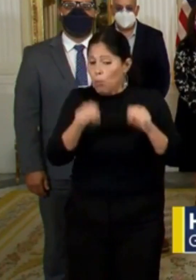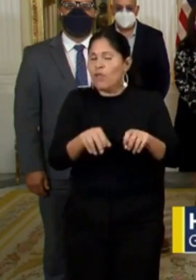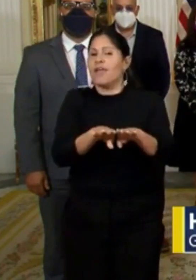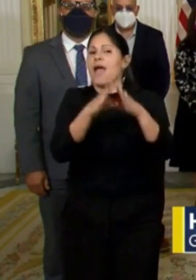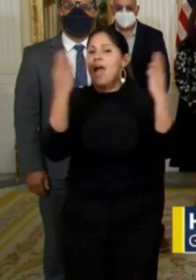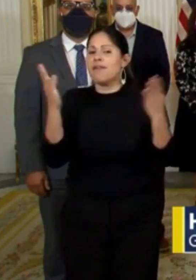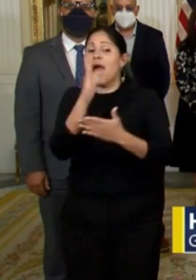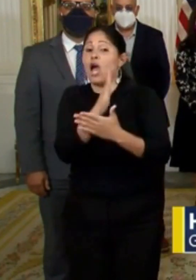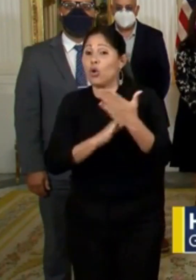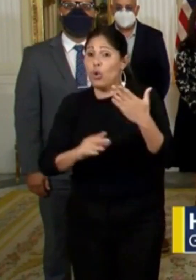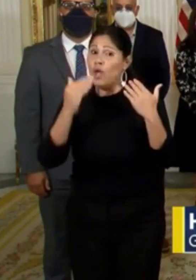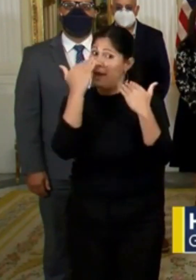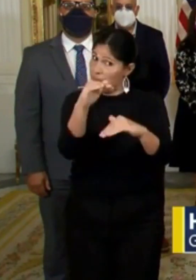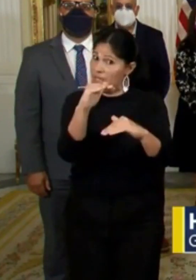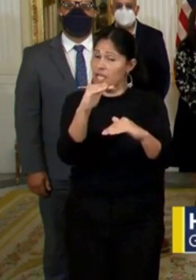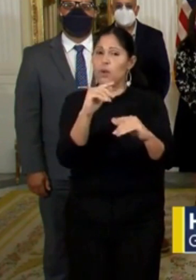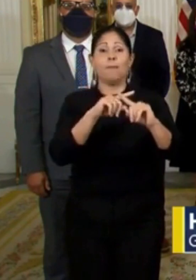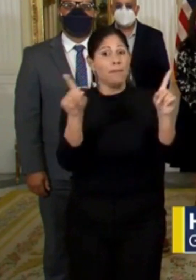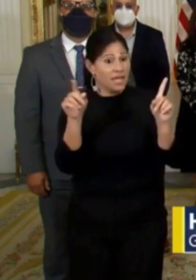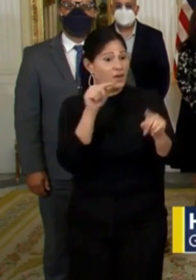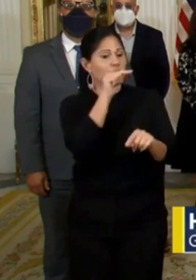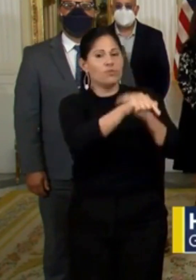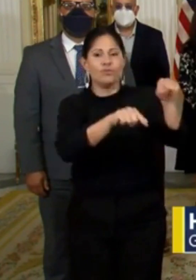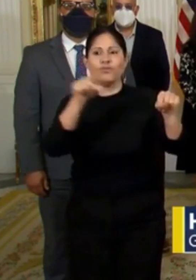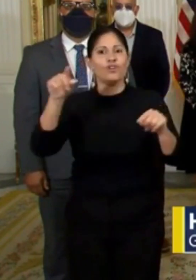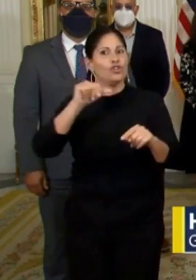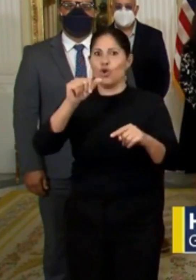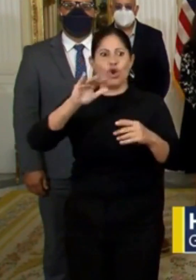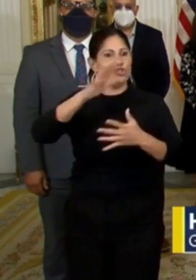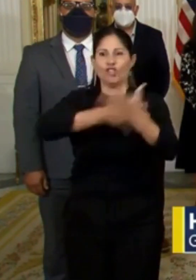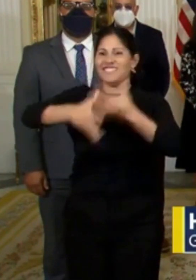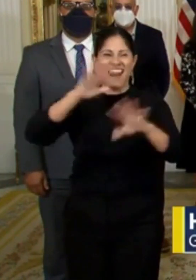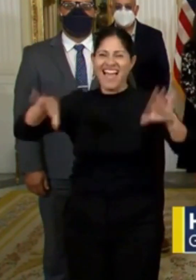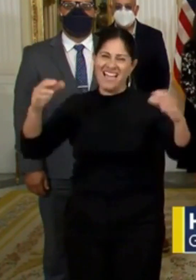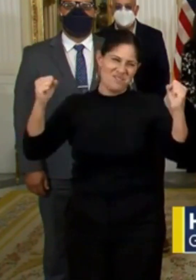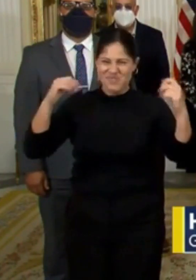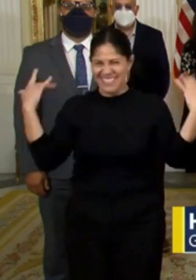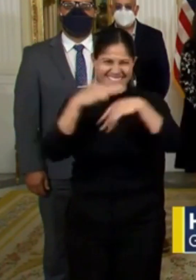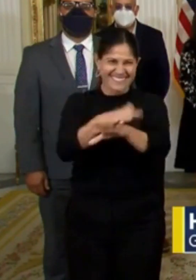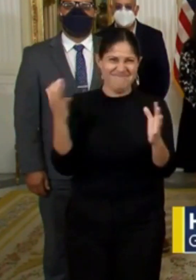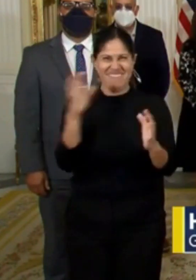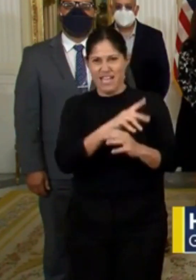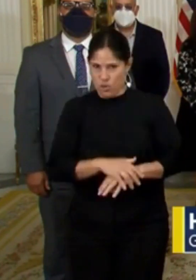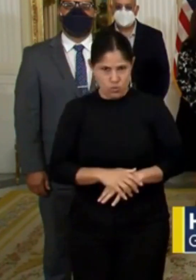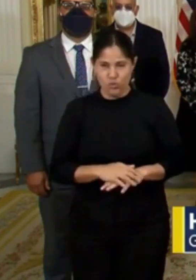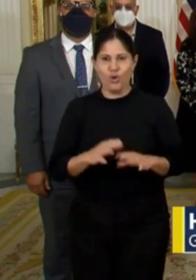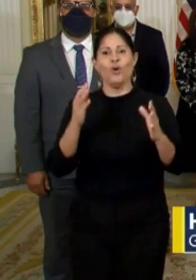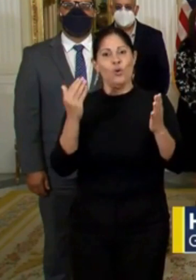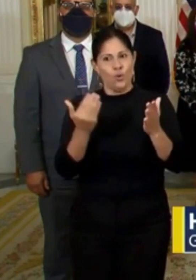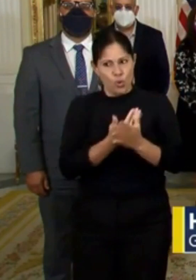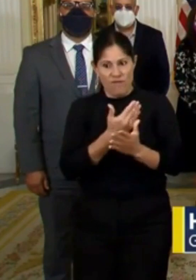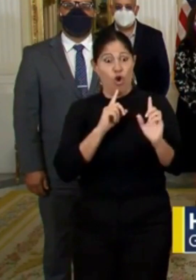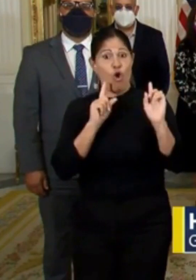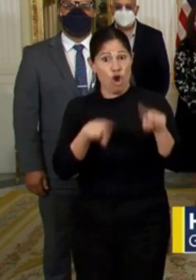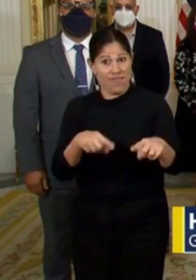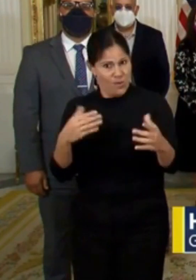limitada y comenzando con aquellas de menor riesgo. De esa manera, en la nueva orden ejecutiva, que entrará en